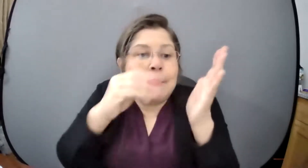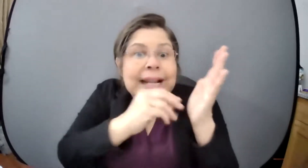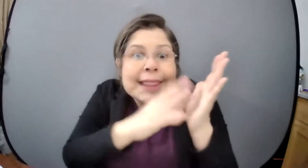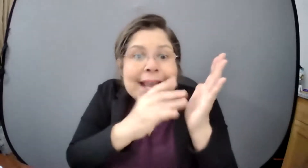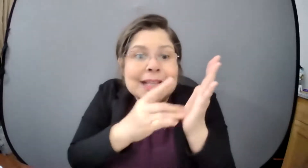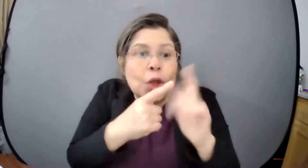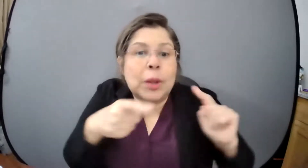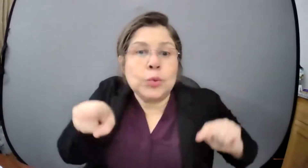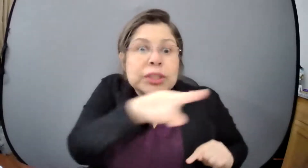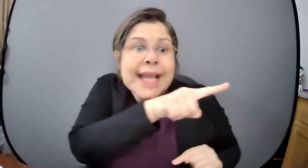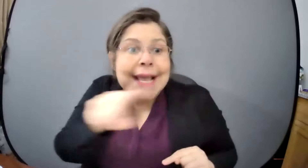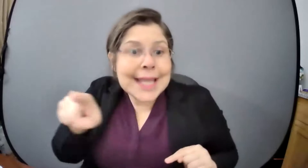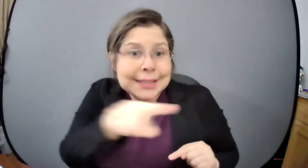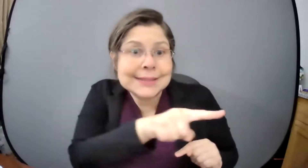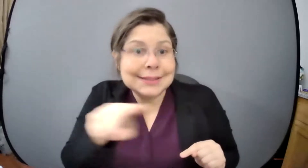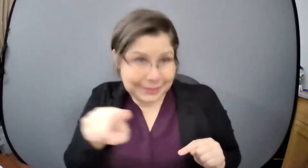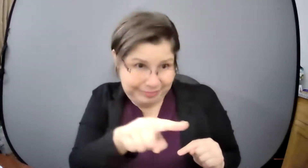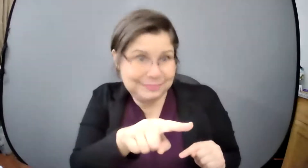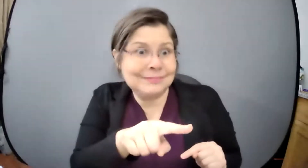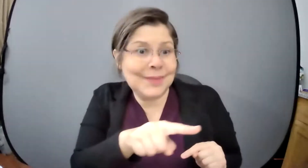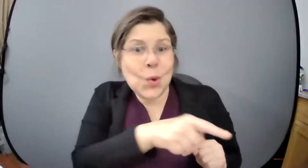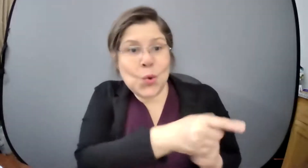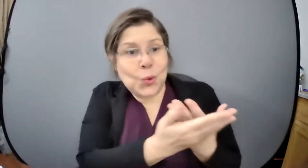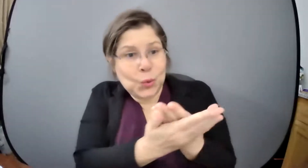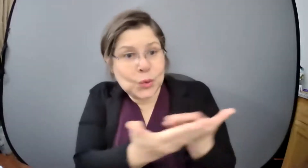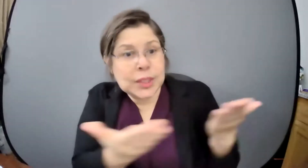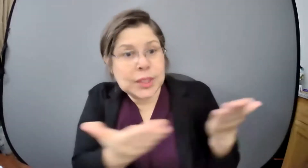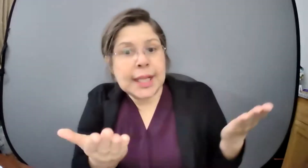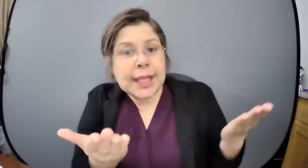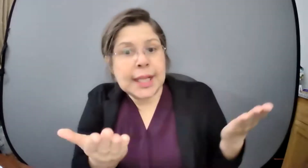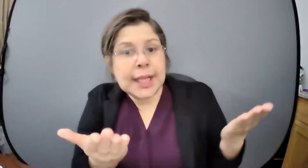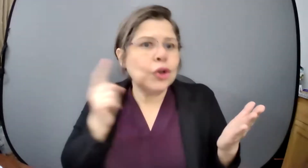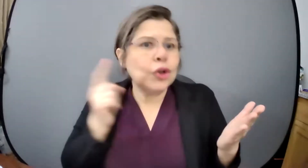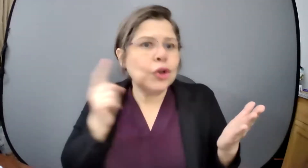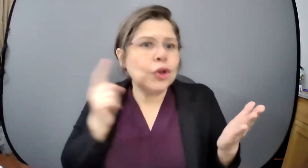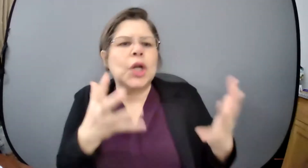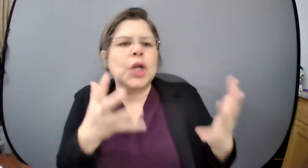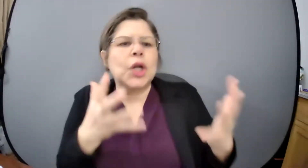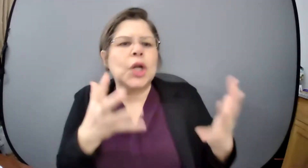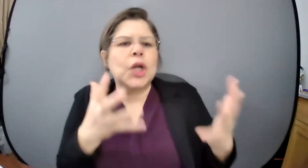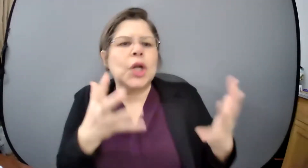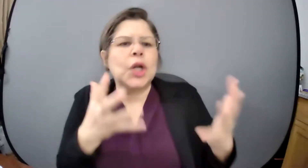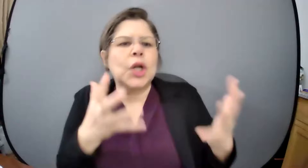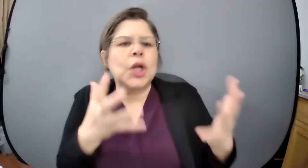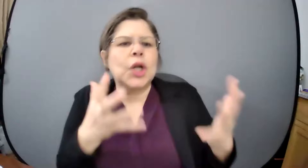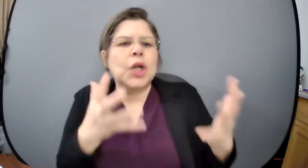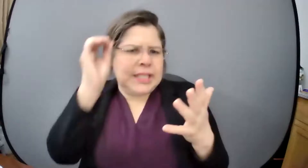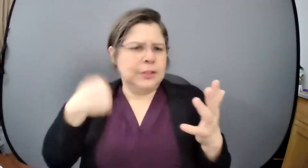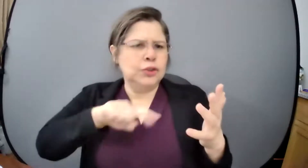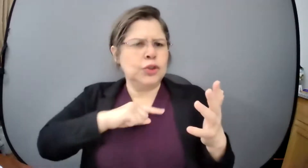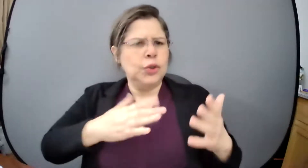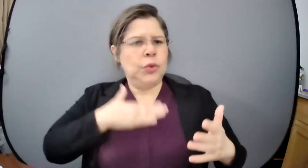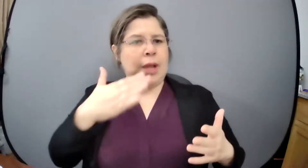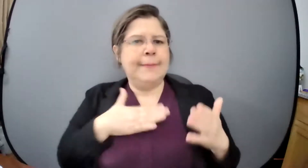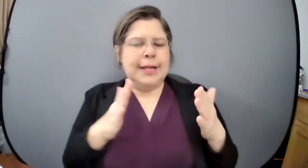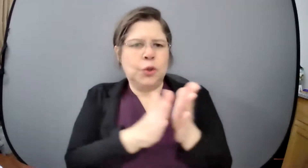que tenemos trabajo por hacer para ser verdaderamente inclusivos y estamos dispuestos a escuchar y a seguir aprendiendo